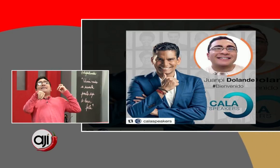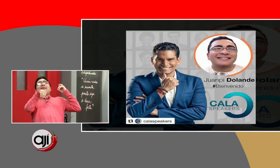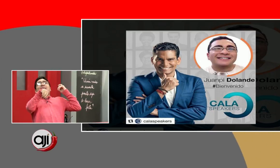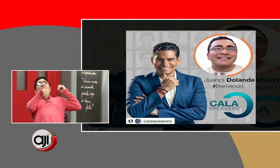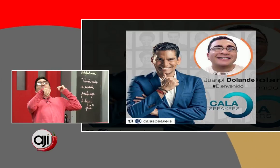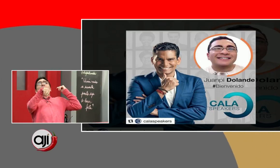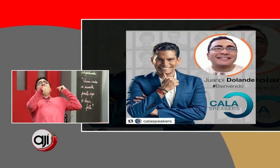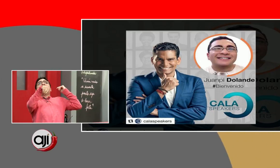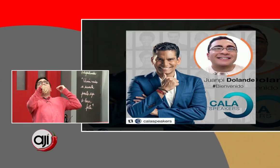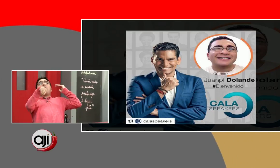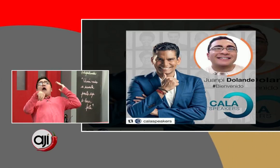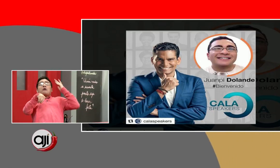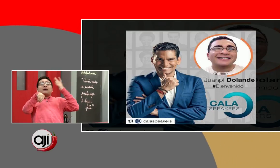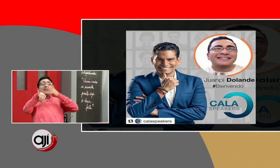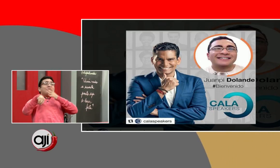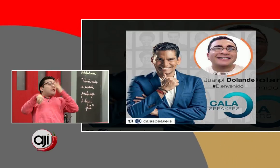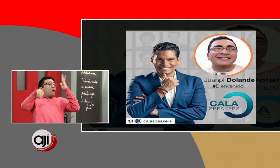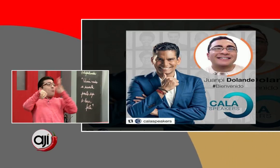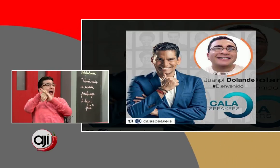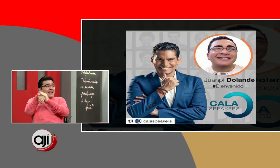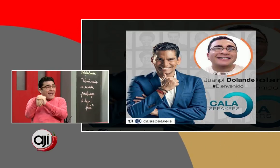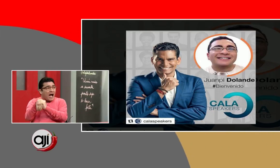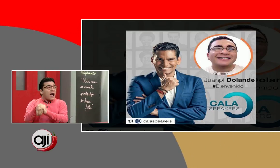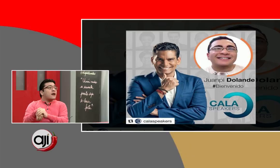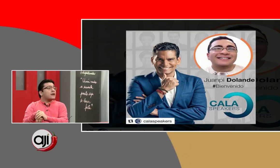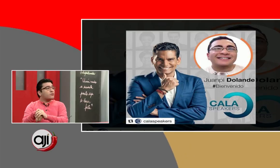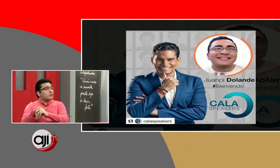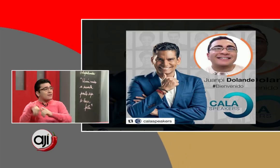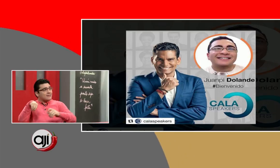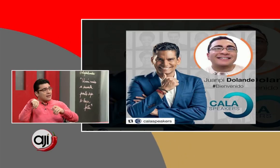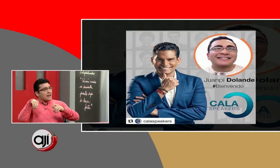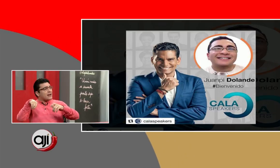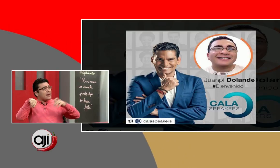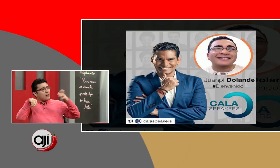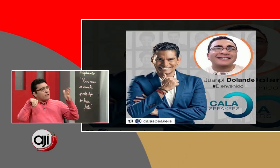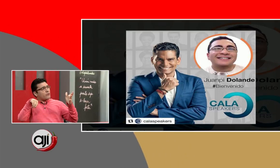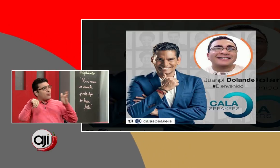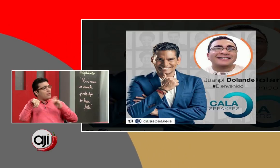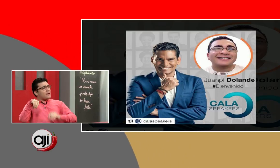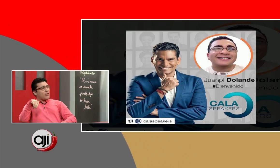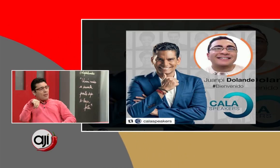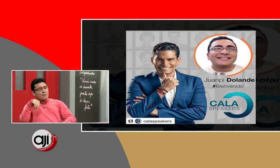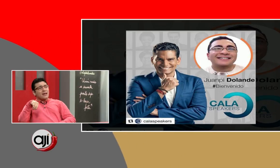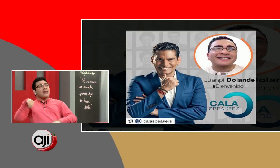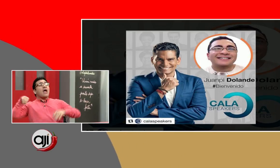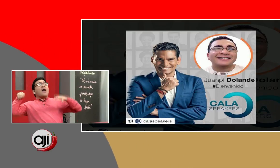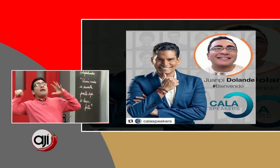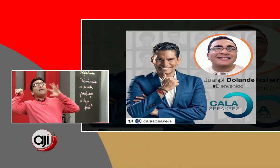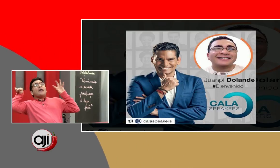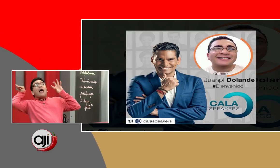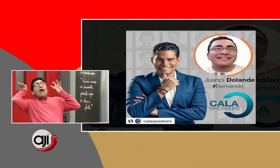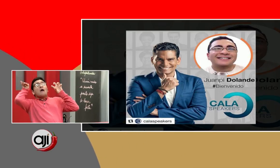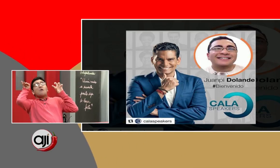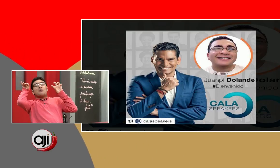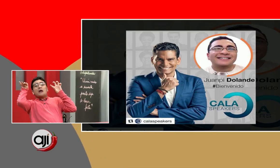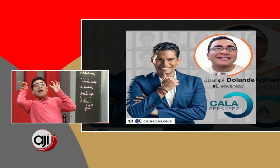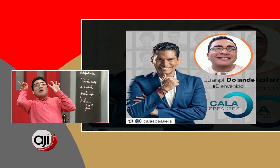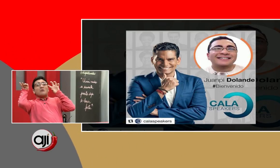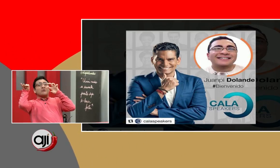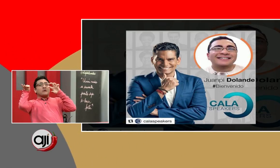está también Glenda Umaña que estuvo en CDN, Alberto Padilla está también y es un